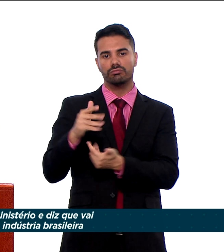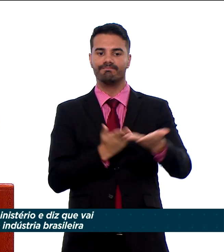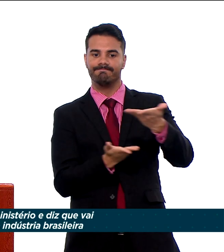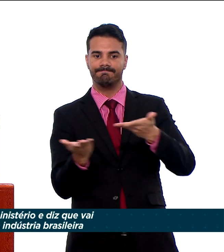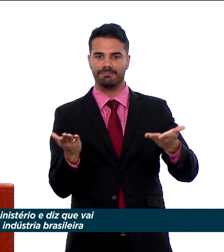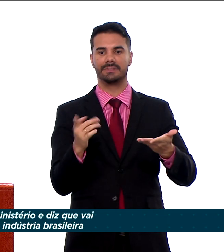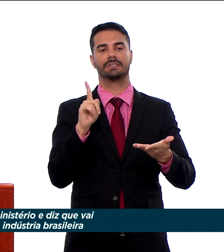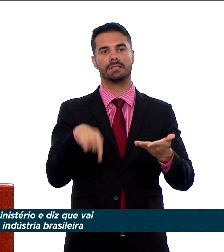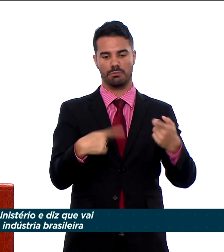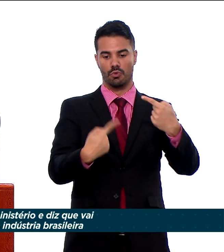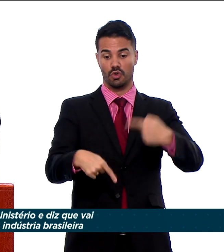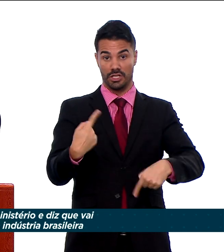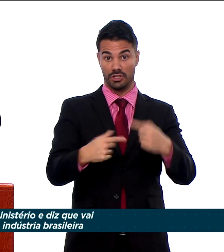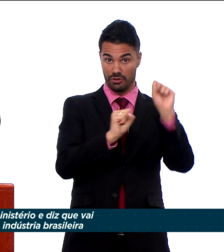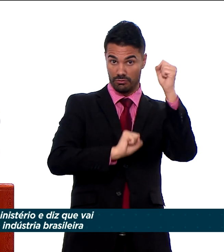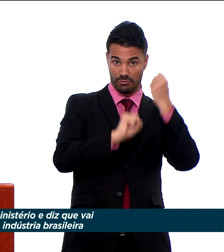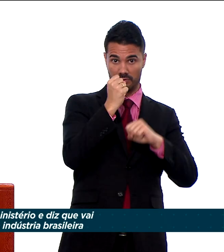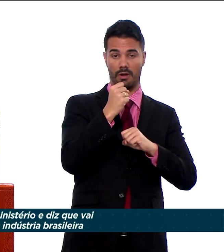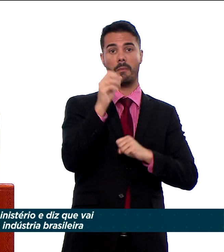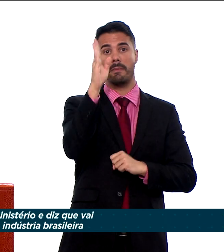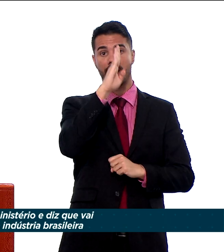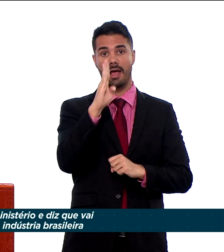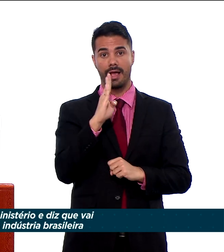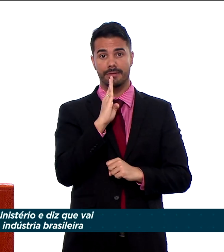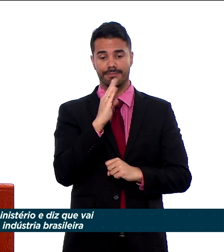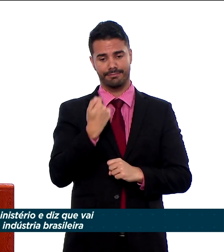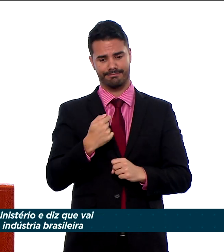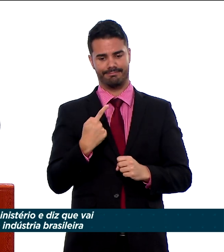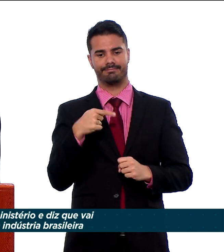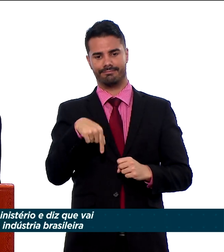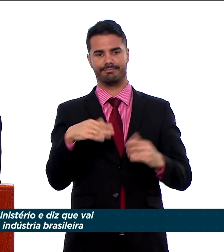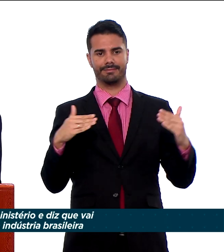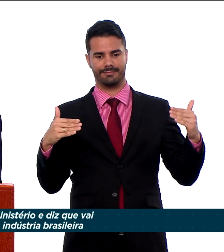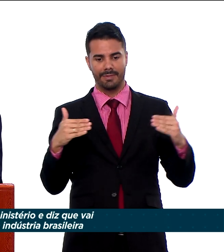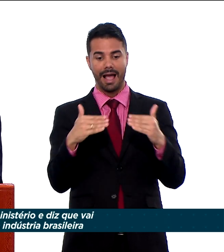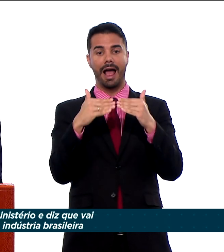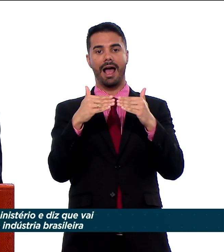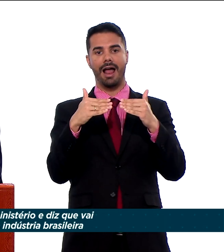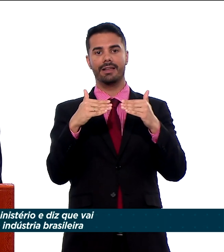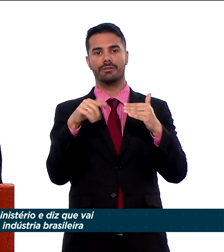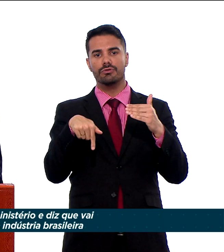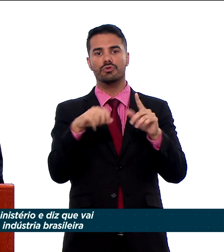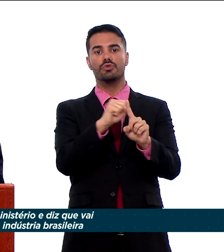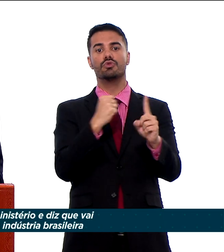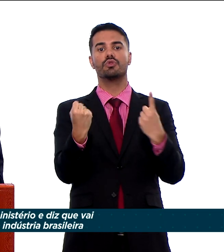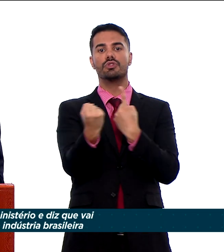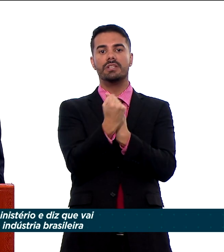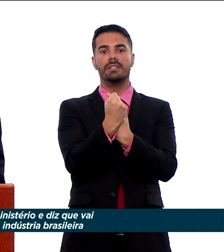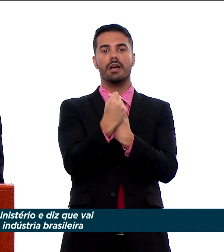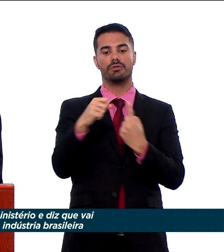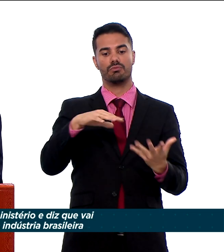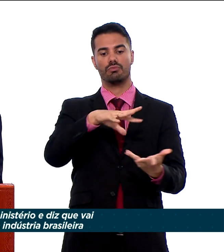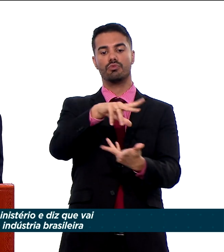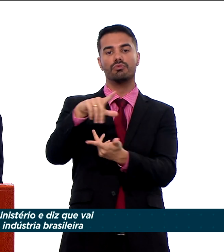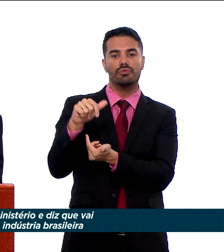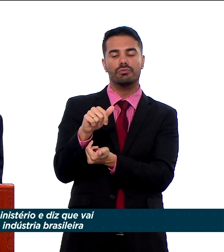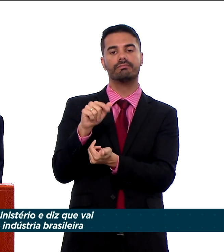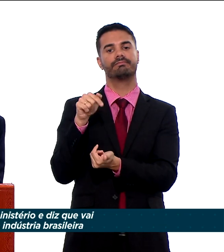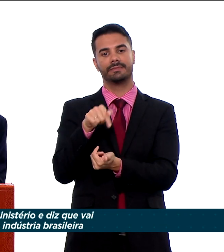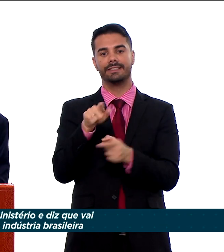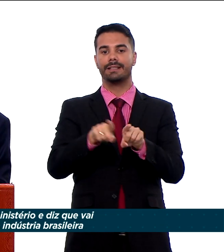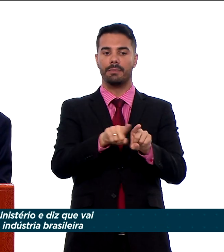industrial brasileira precisa estar em sintonia com as necessidades da sociedade mundial. A